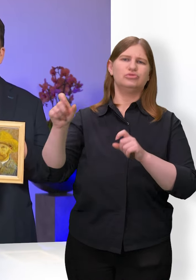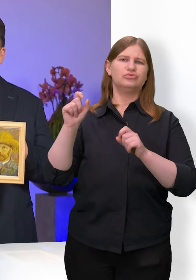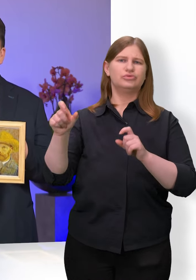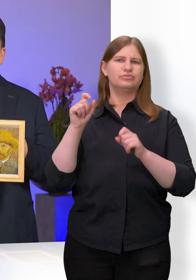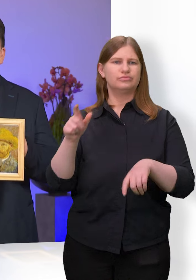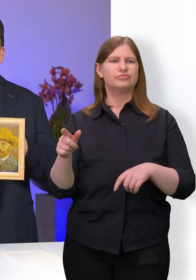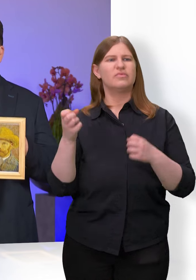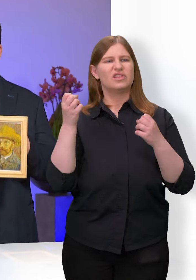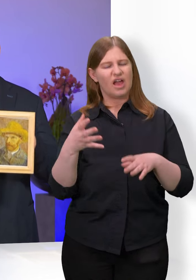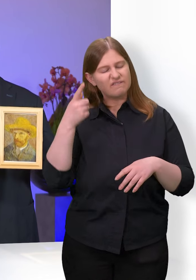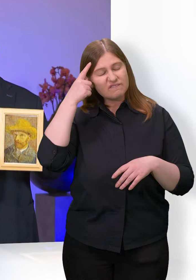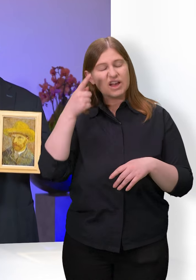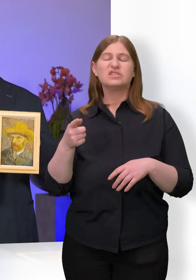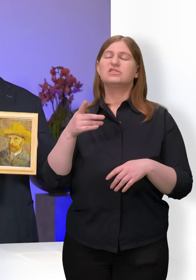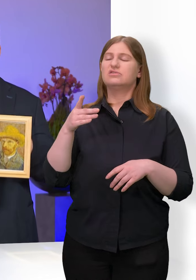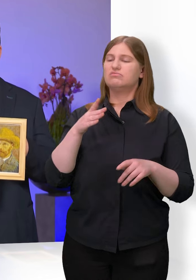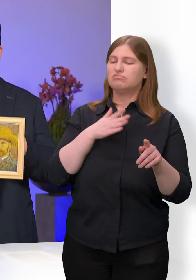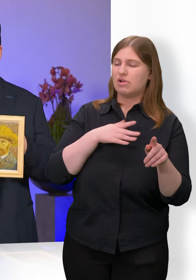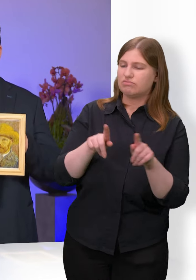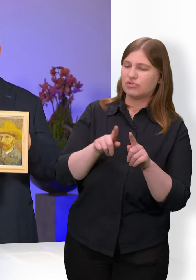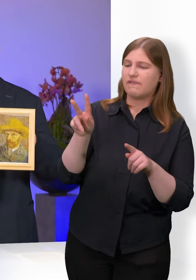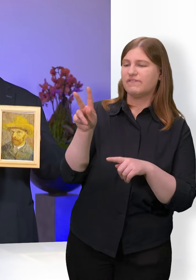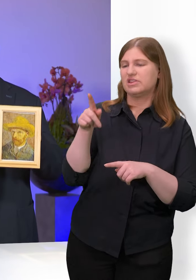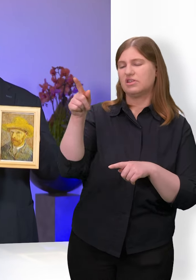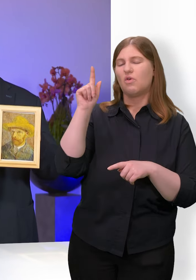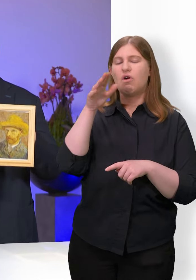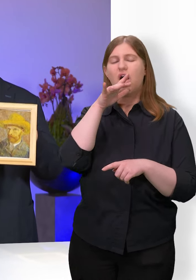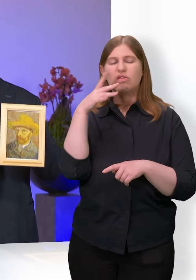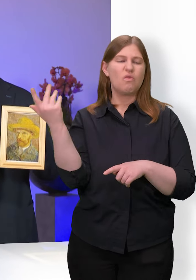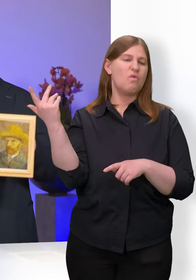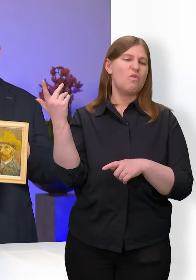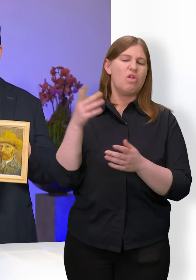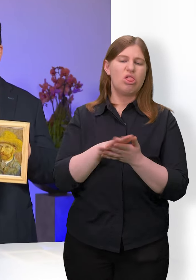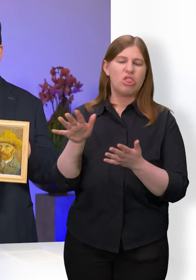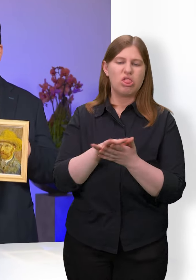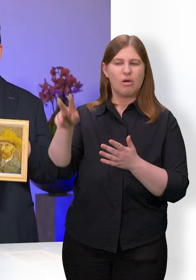auch mit Alkohol und im Bordell durchbrachte.